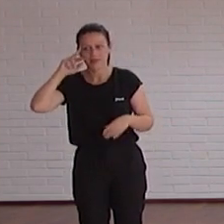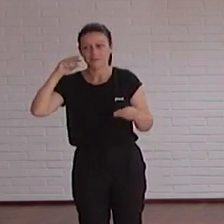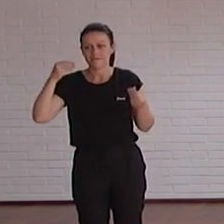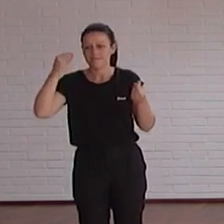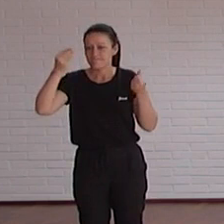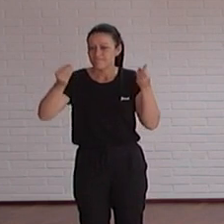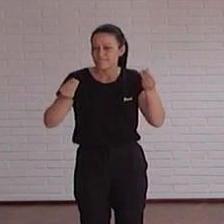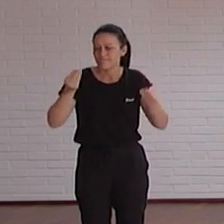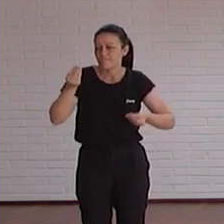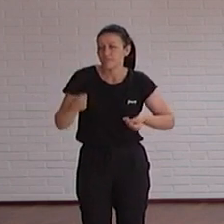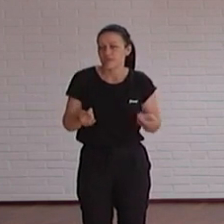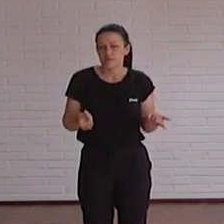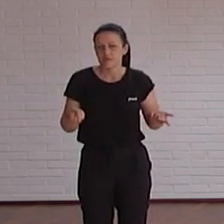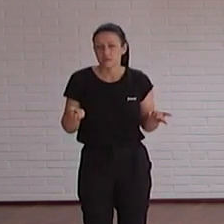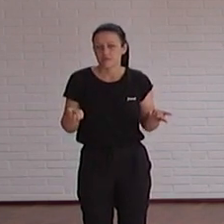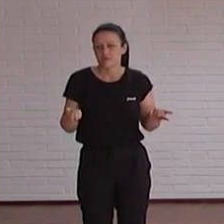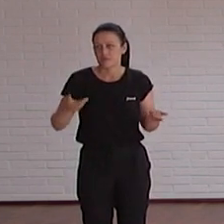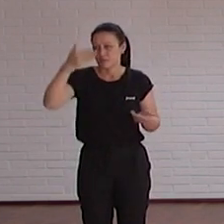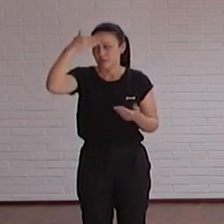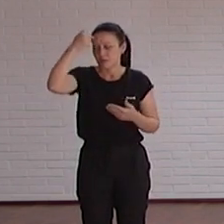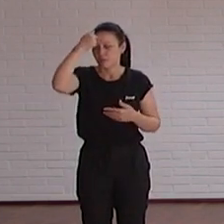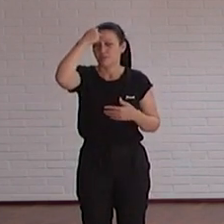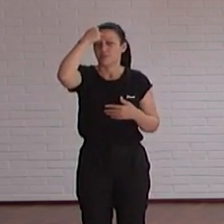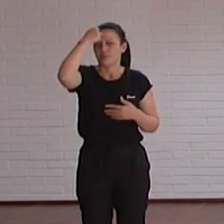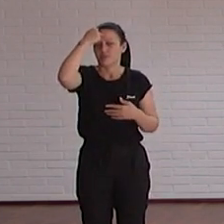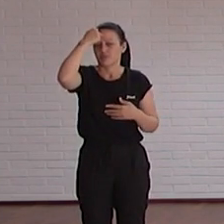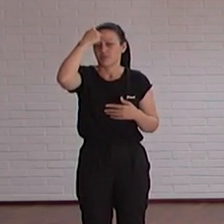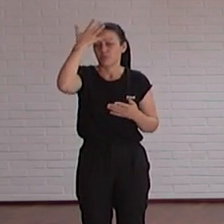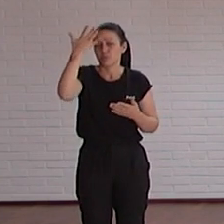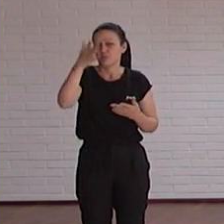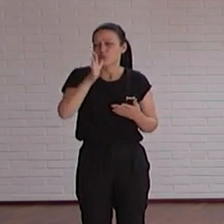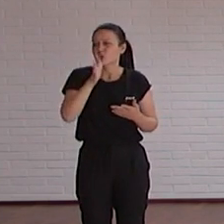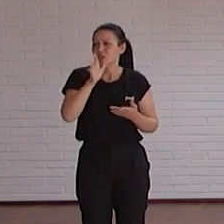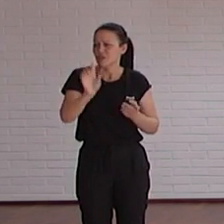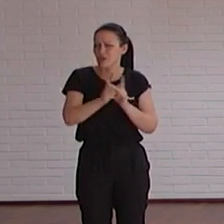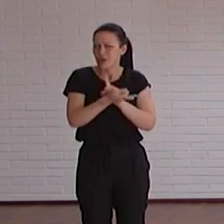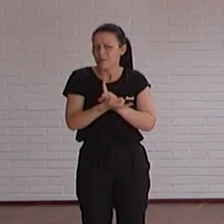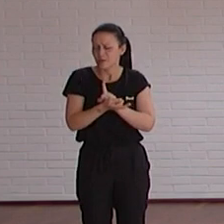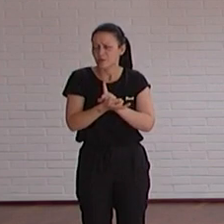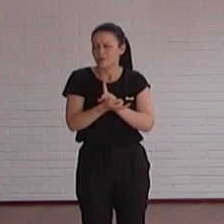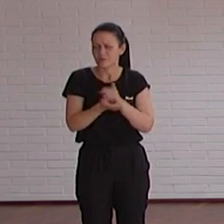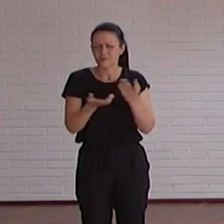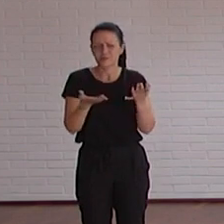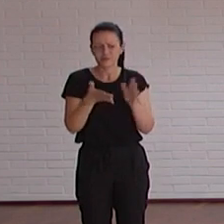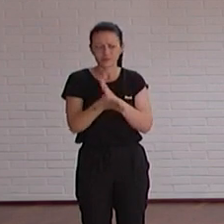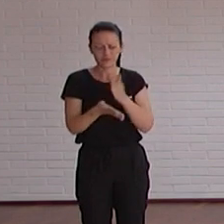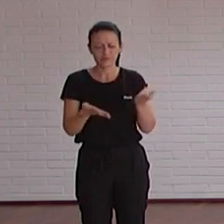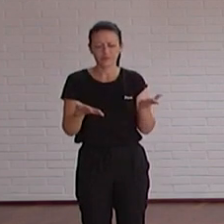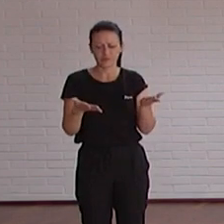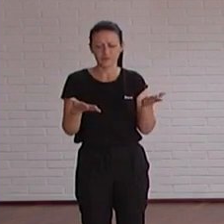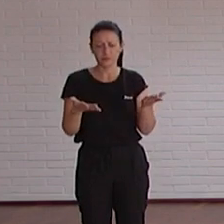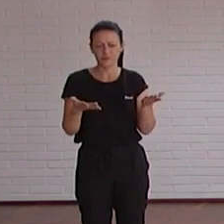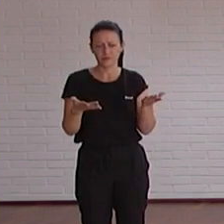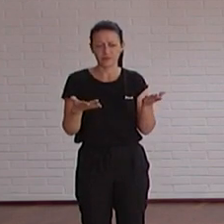piensas que son el principal hito o motivo o cambio que ha hecho que pues que cambiéis un poco